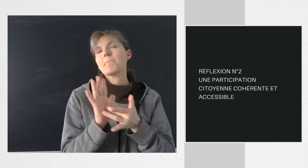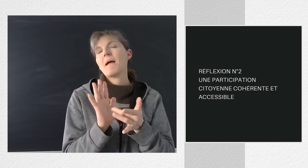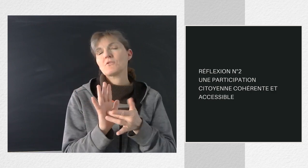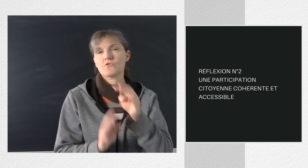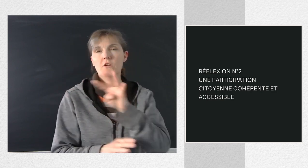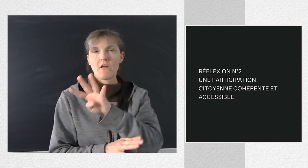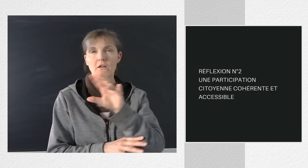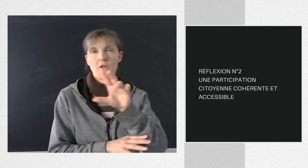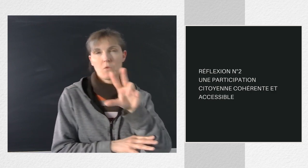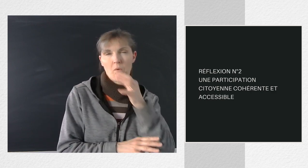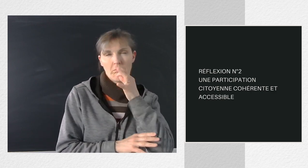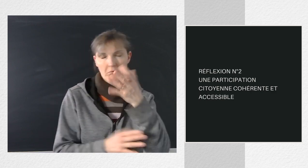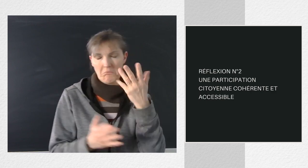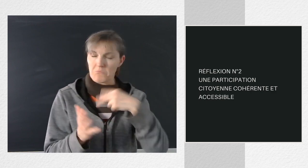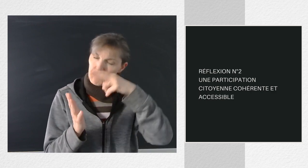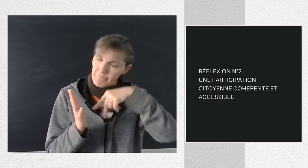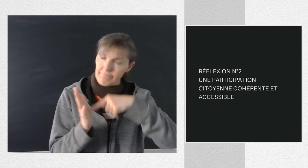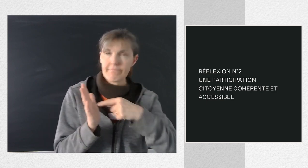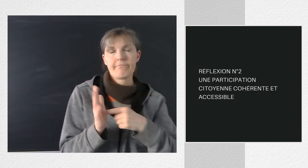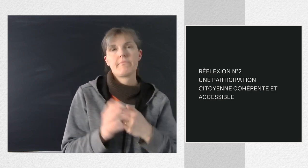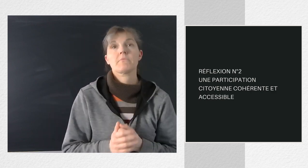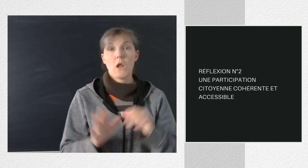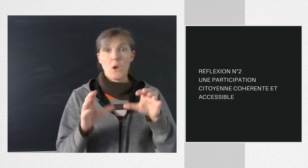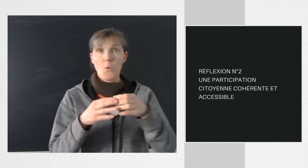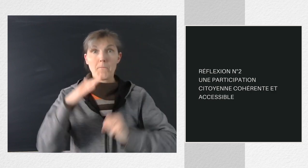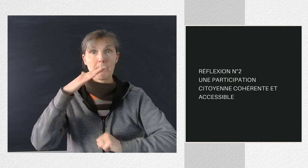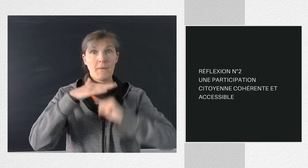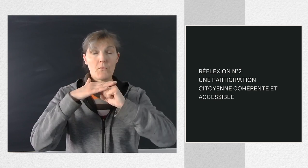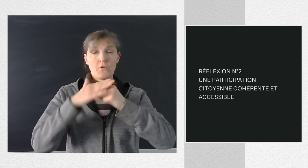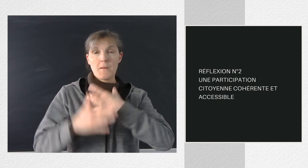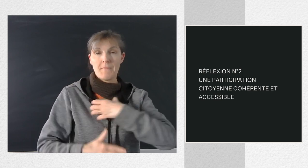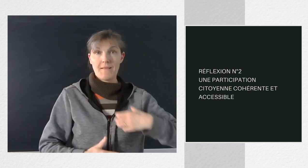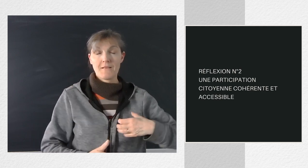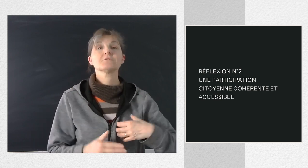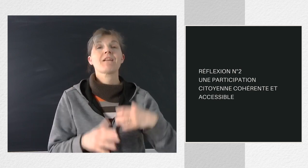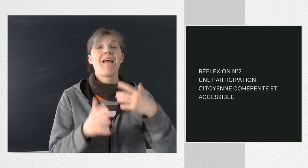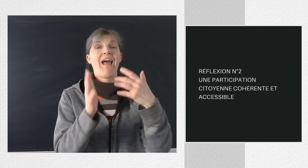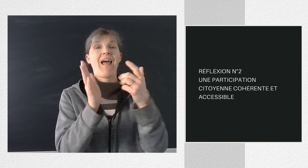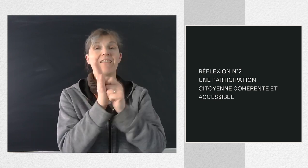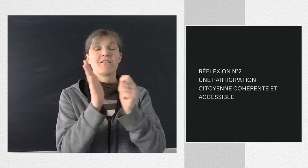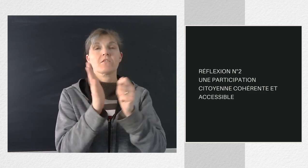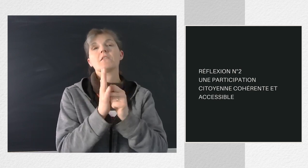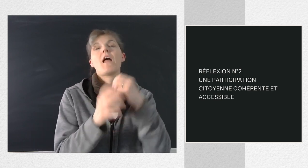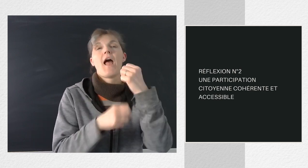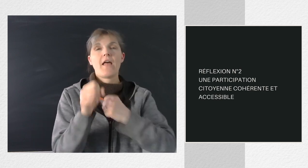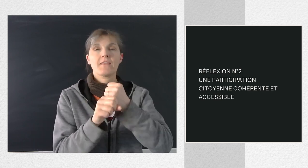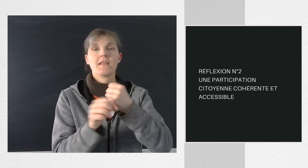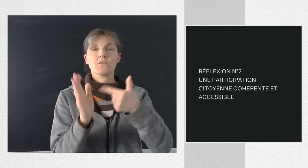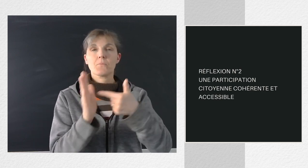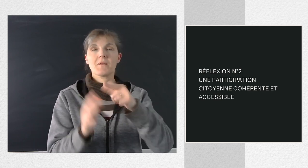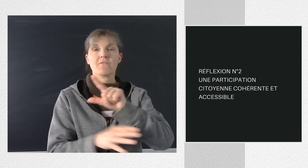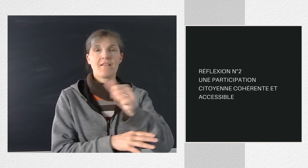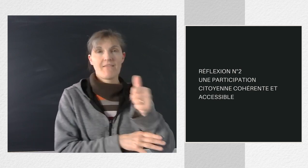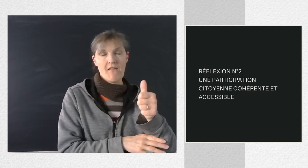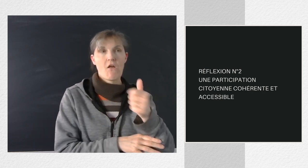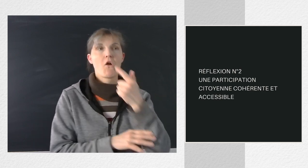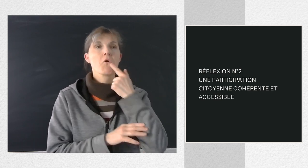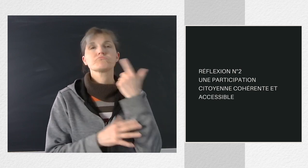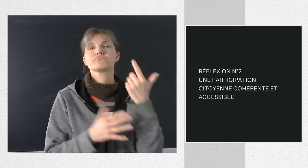page 43. Groupe majorité municipale. En 2021, les assises de la